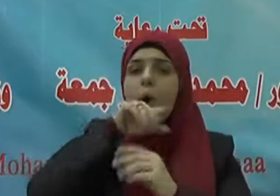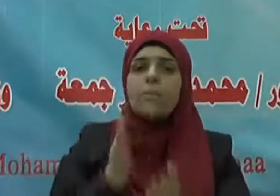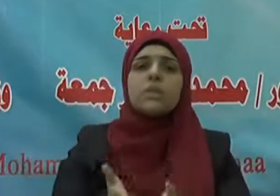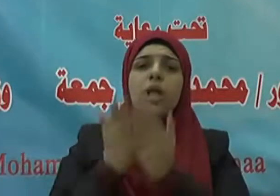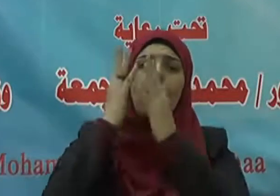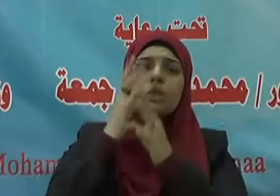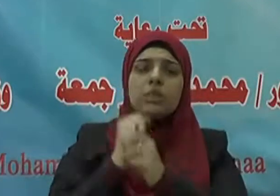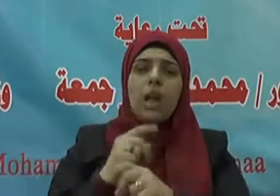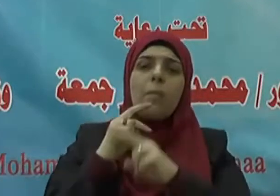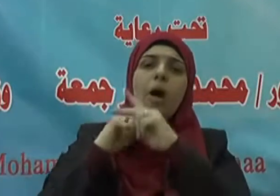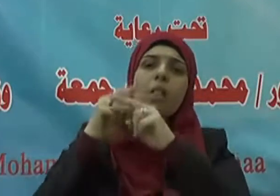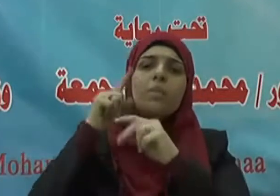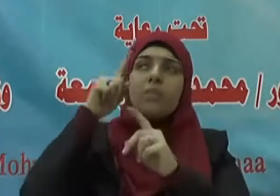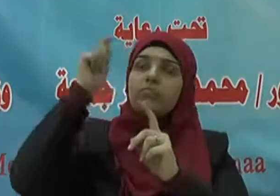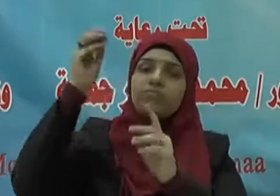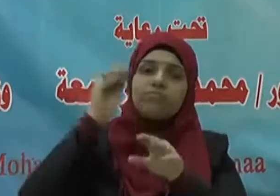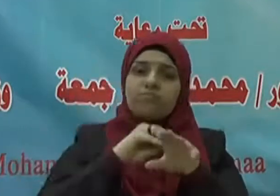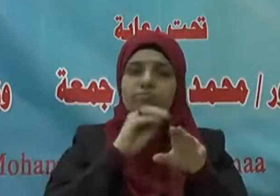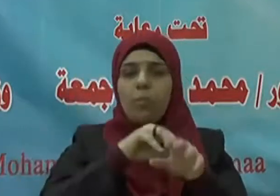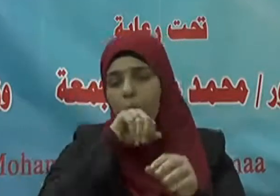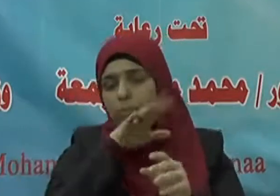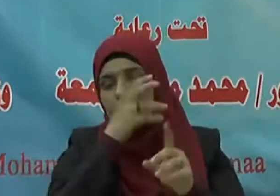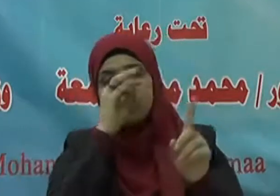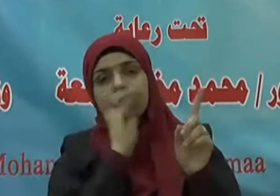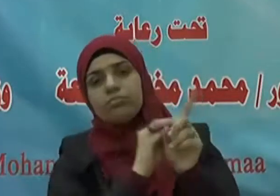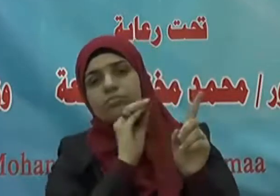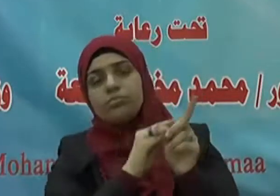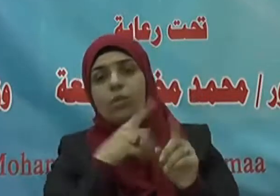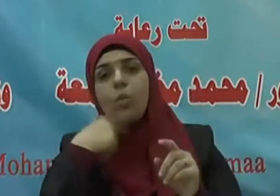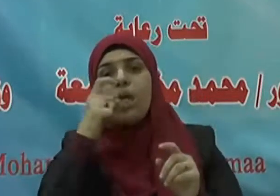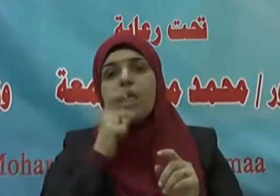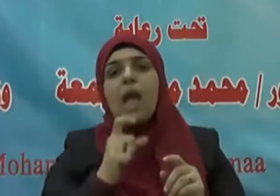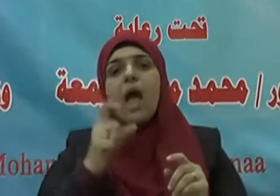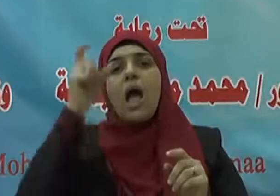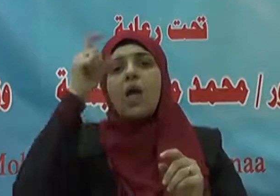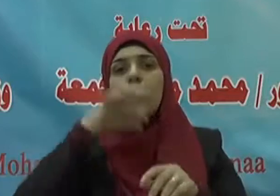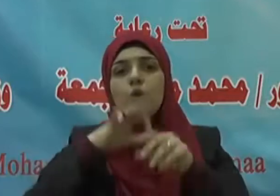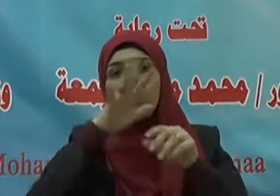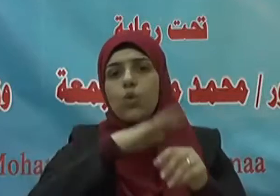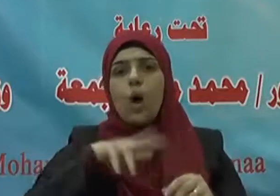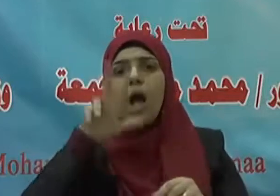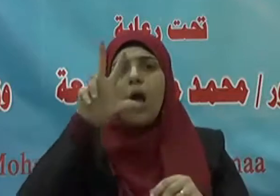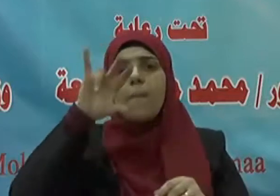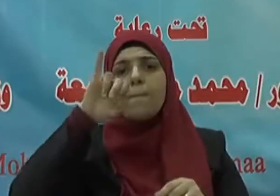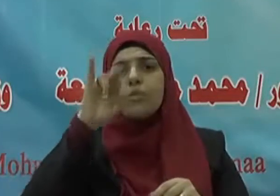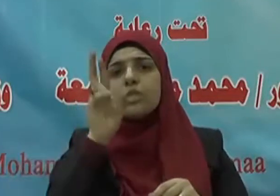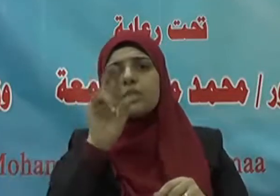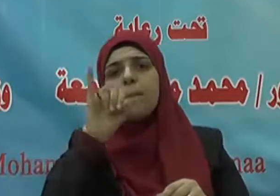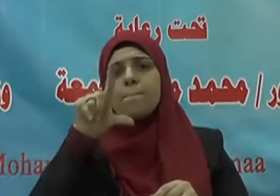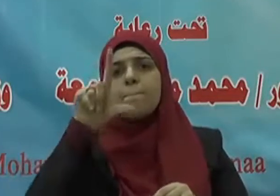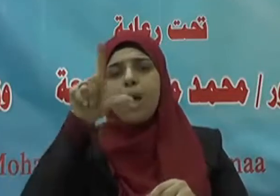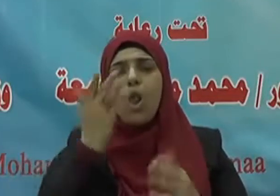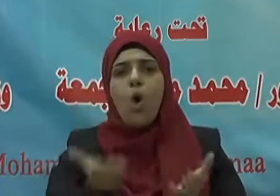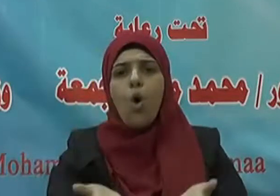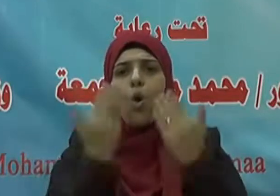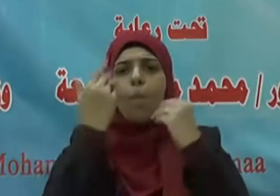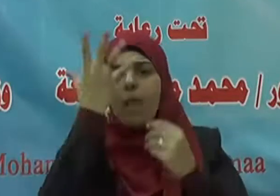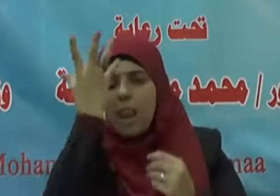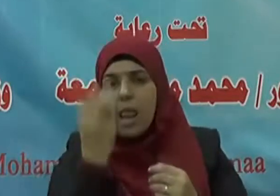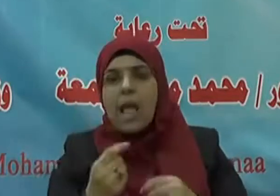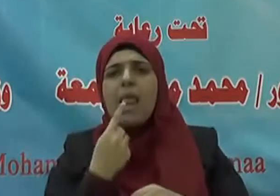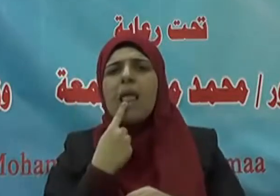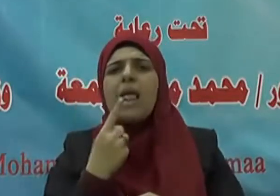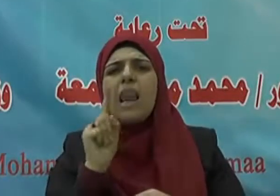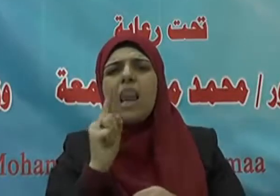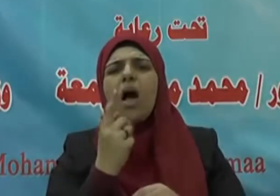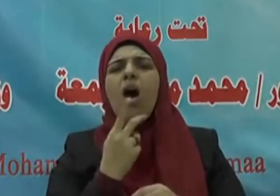سبحانه وتعالى قائلا يا أيها المزمل قم الليل إلا